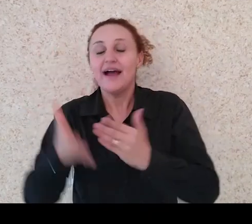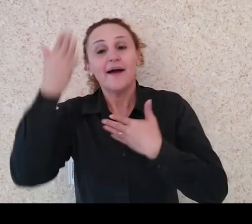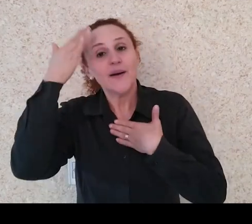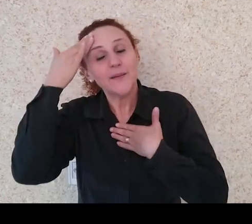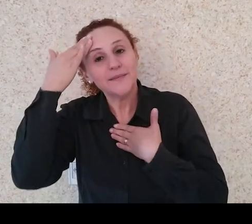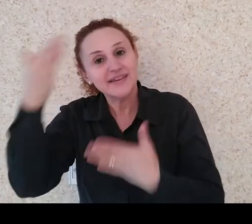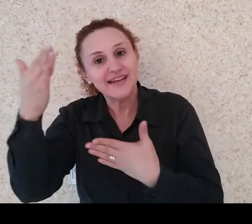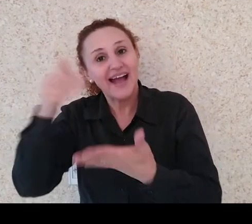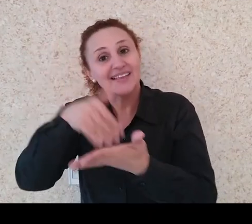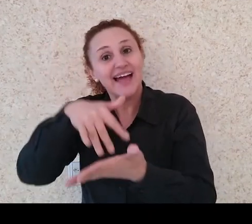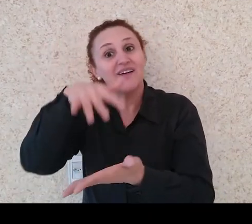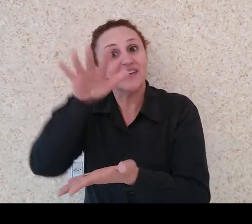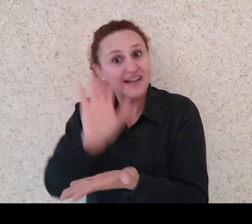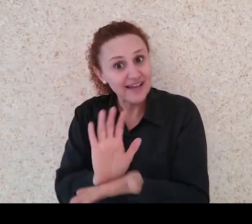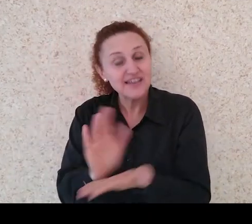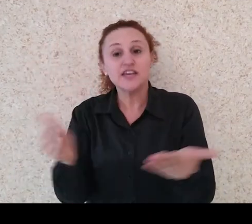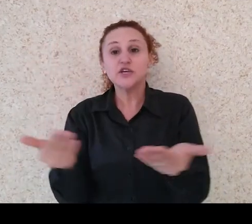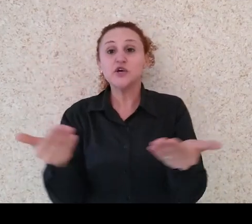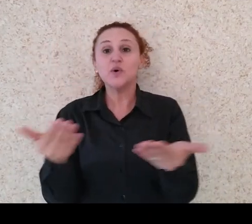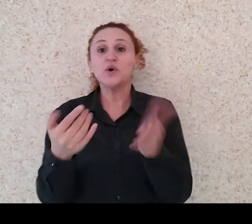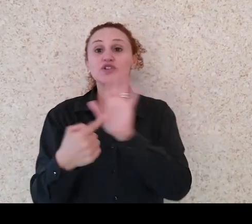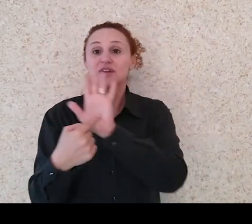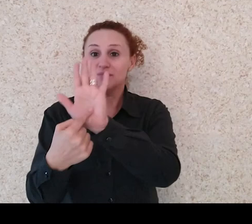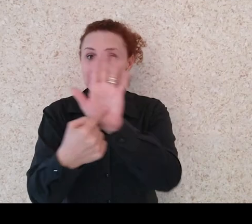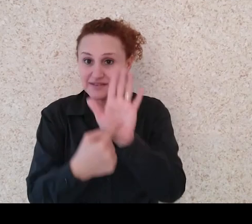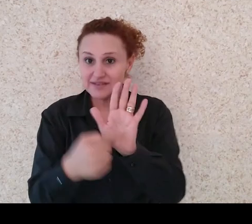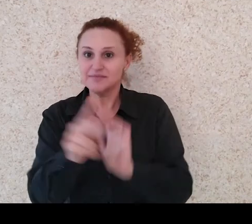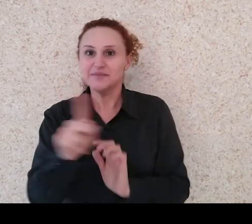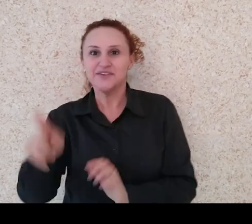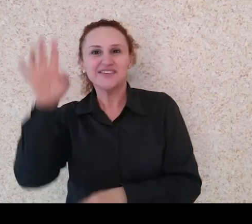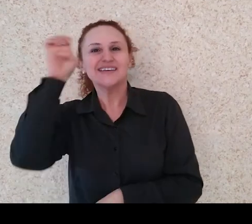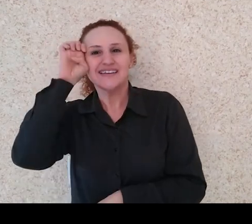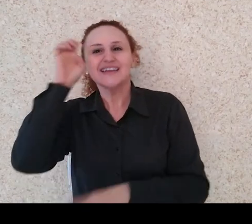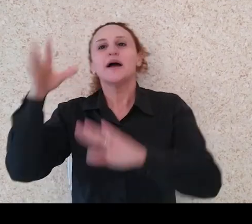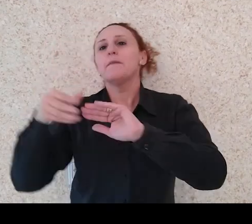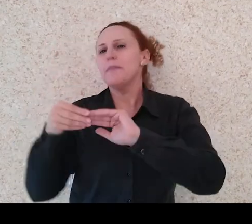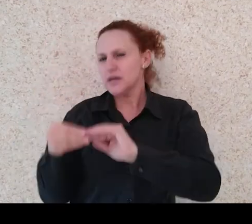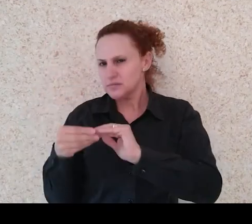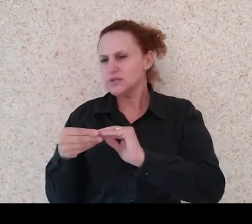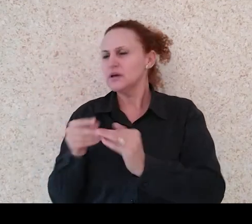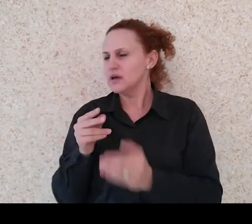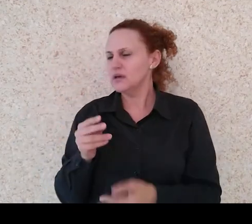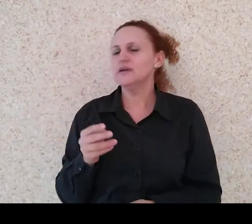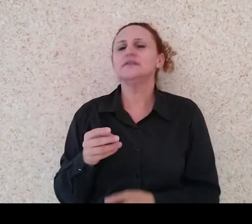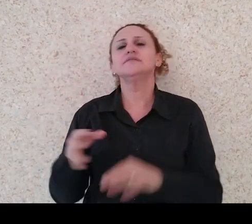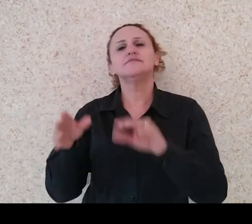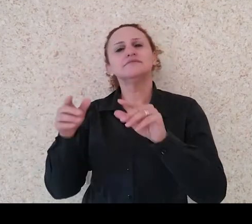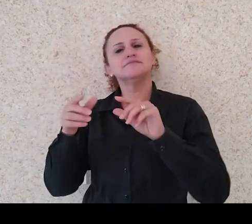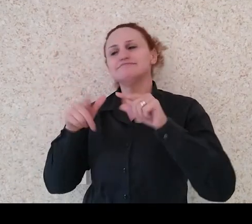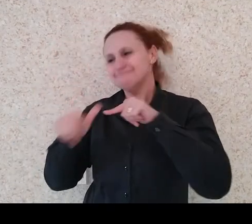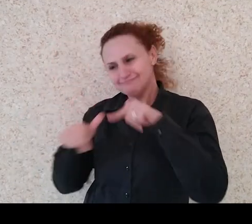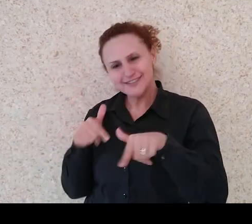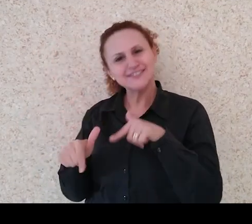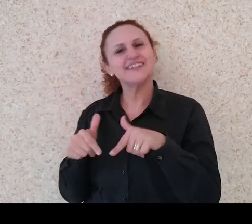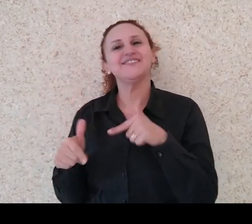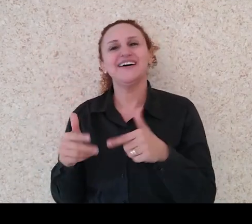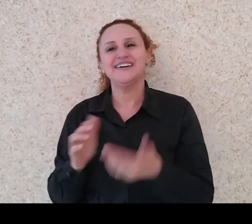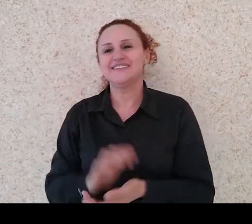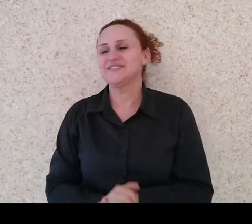ao CAS, hoje representado pela professora Eliane. E parabéns pelo trabalho, pelo excelente trabalho. Obrigada pelo